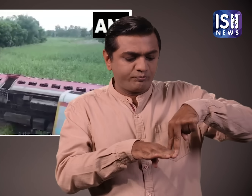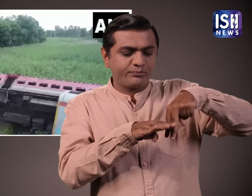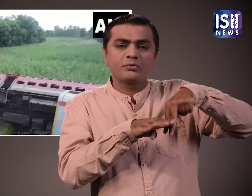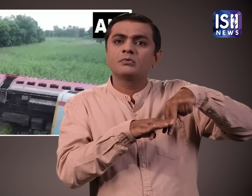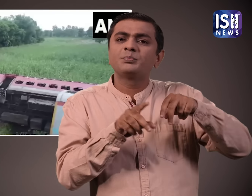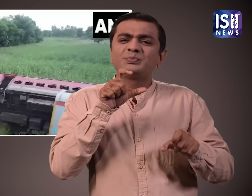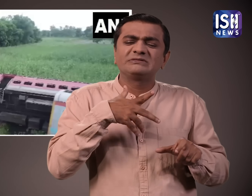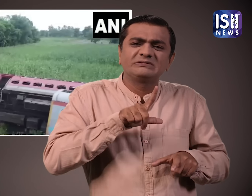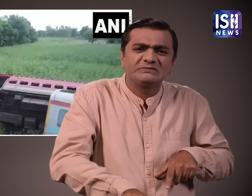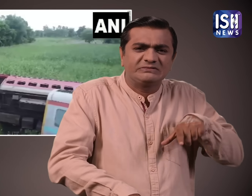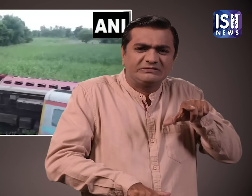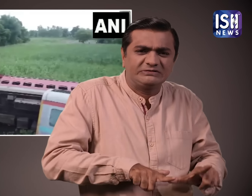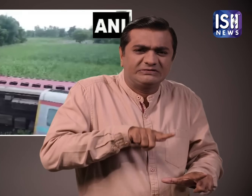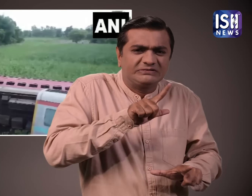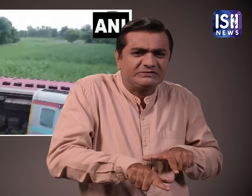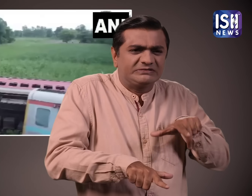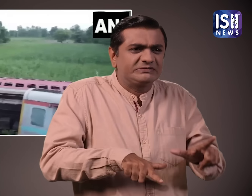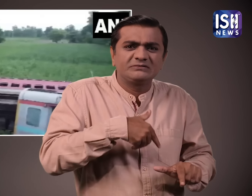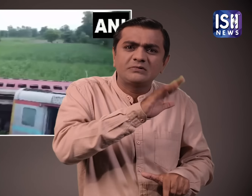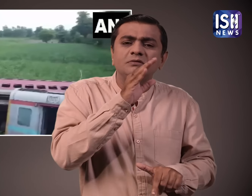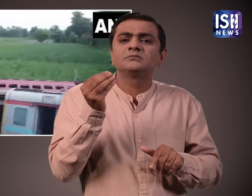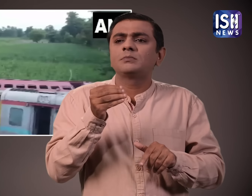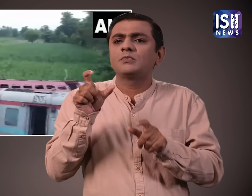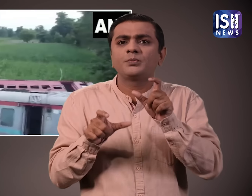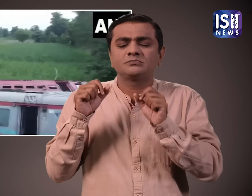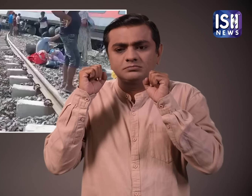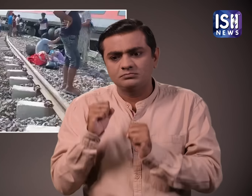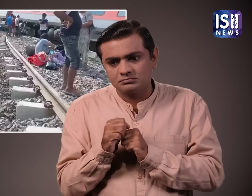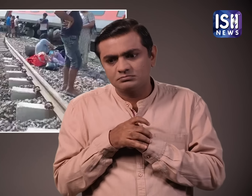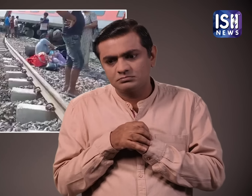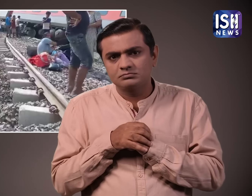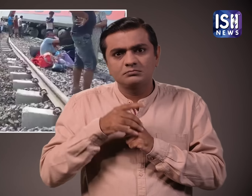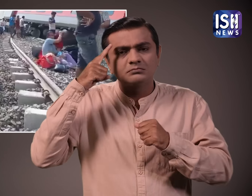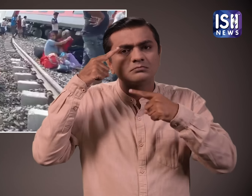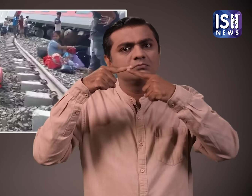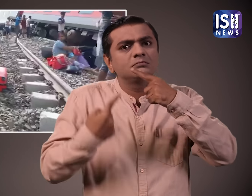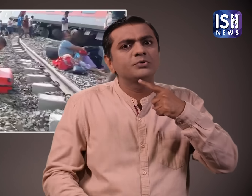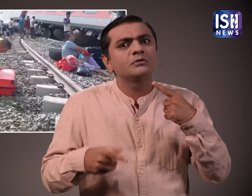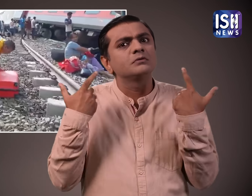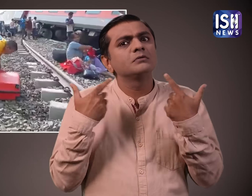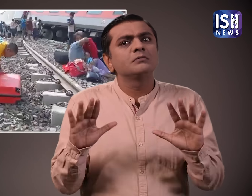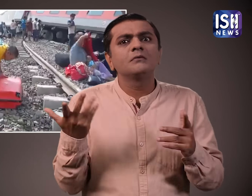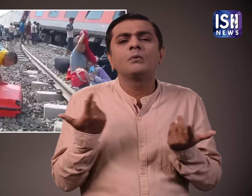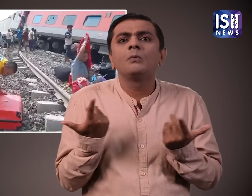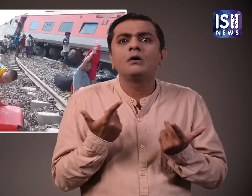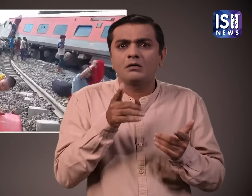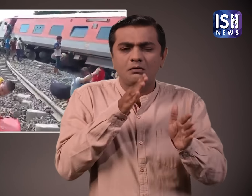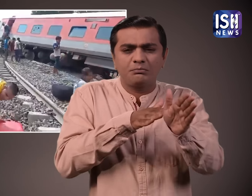गुटनों तक गहरा था लोगों को पानी के बीच से गुजरना पड़ा जबकि कुछ लोग पट्रियों पर ही बैटे रहे क्योंकि ट्रेन के पट्री से उतरने के बाद वे